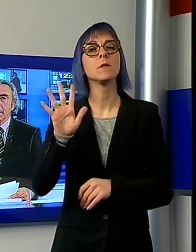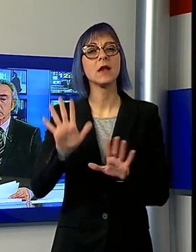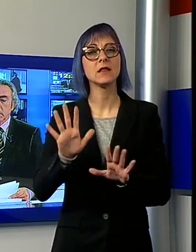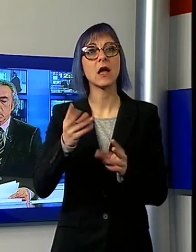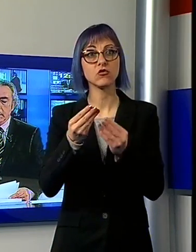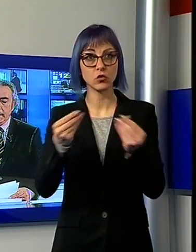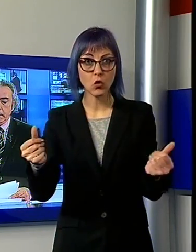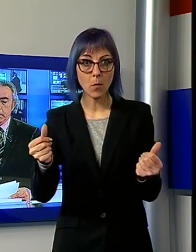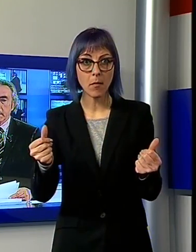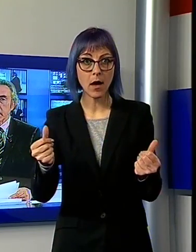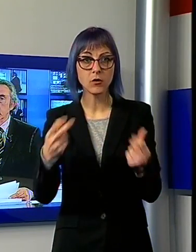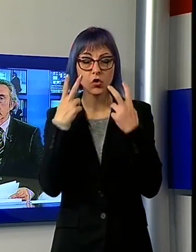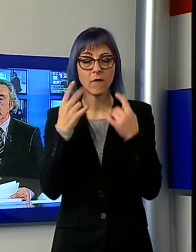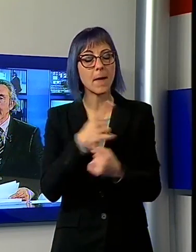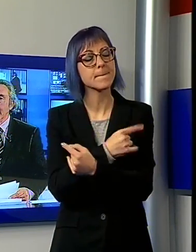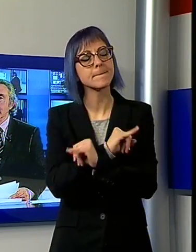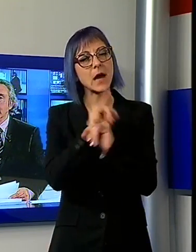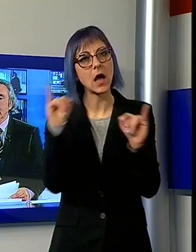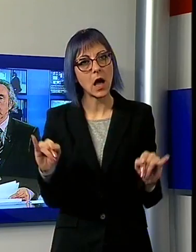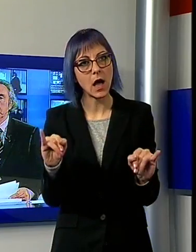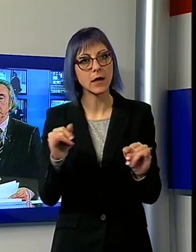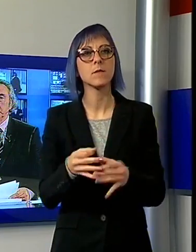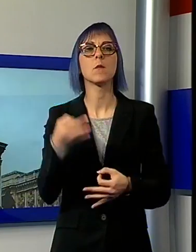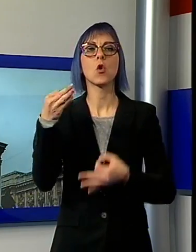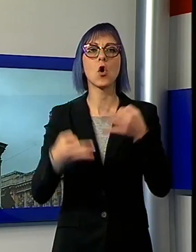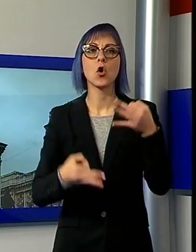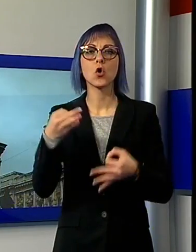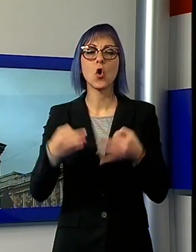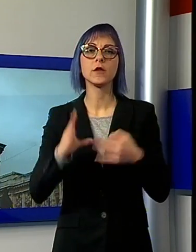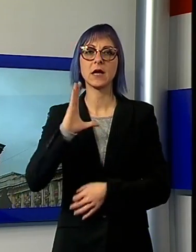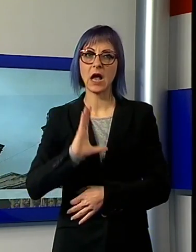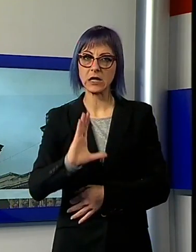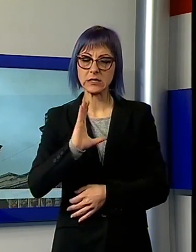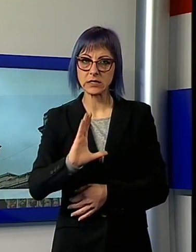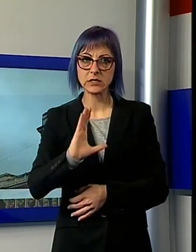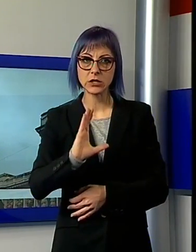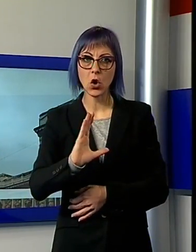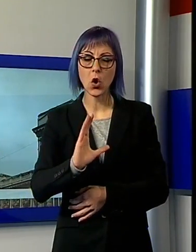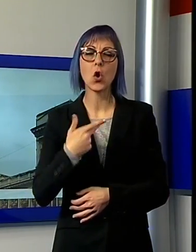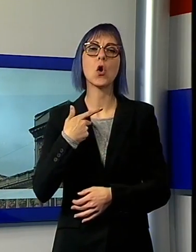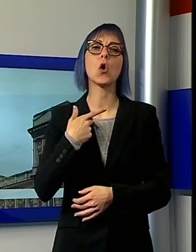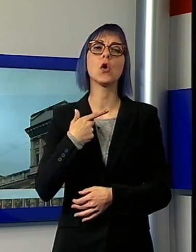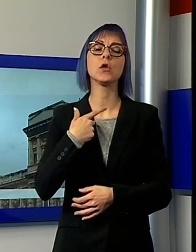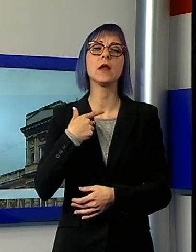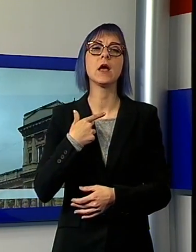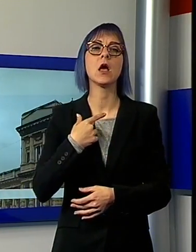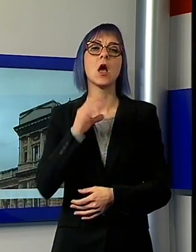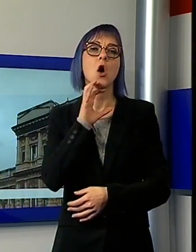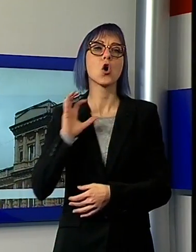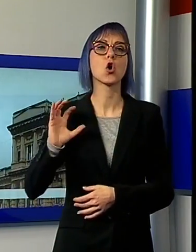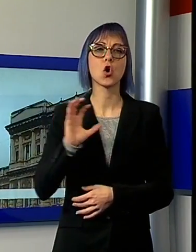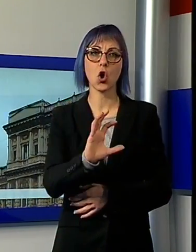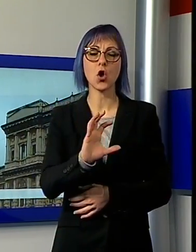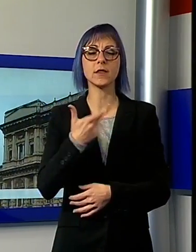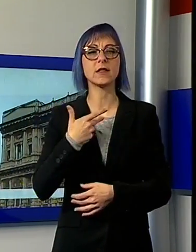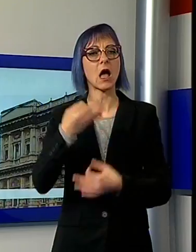confermato le condanne per Remorini e Casentini. La Suprema Corte di Cassazione ha confermato le sentenze di